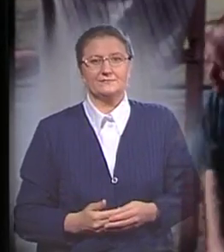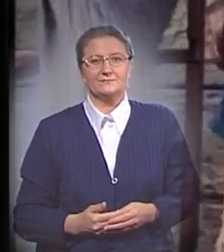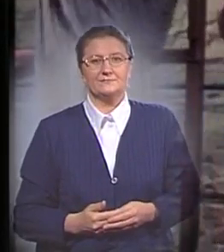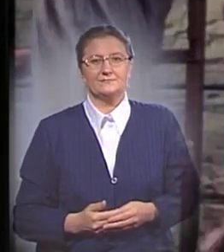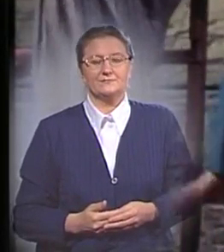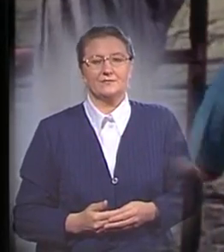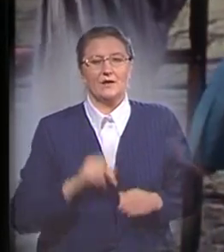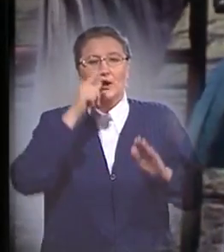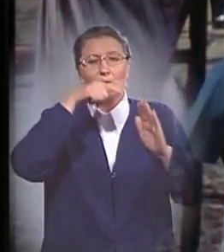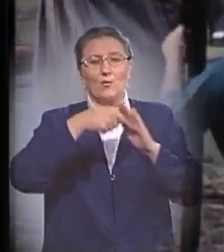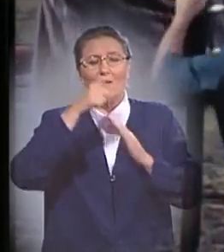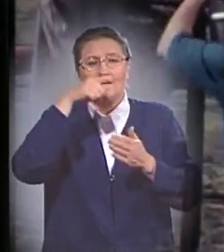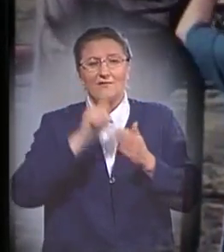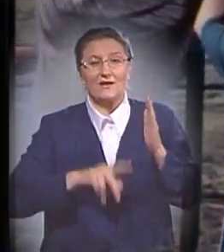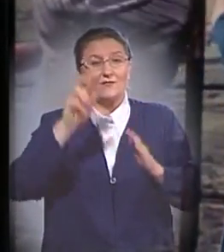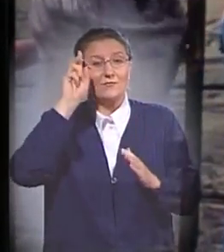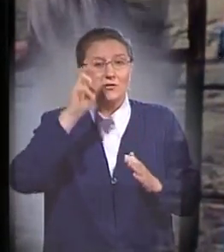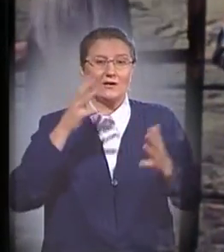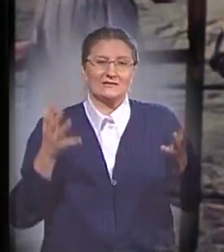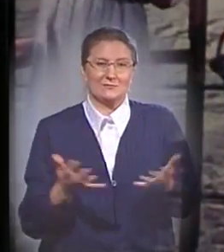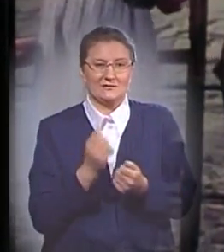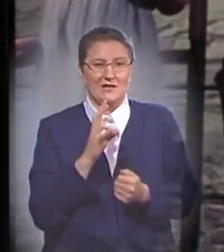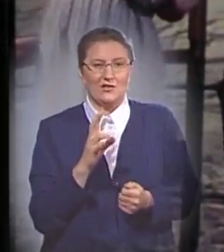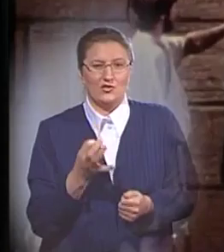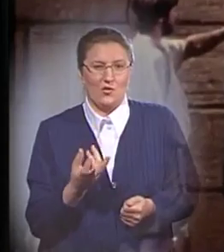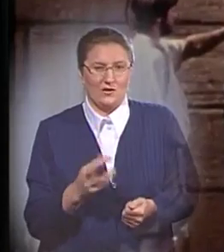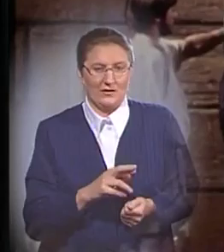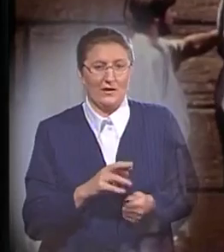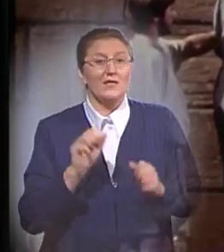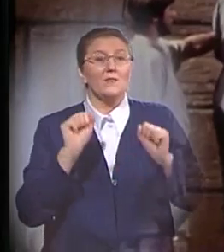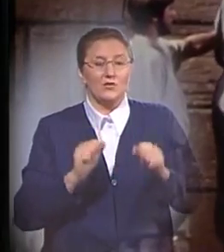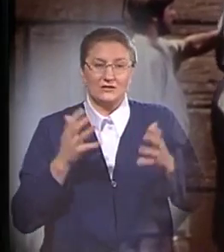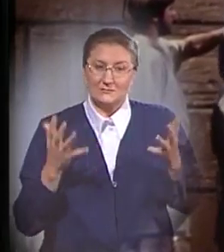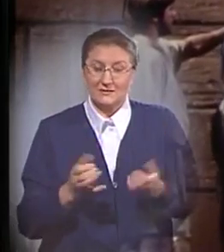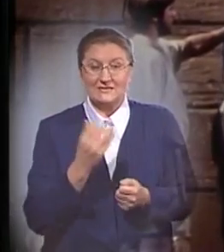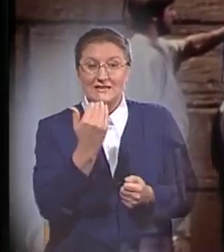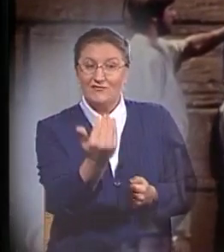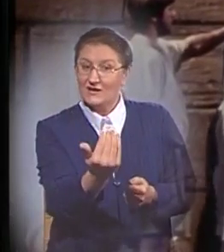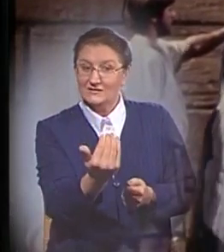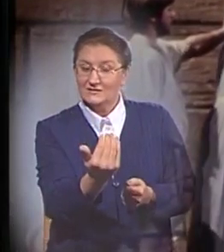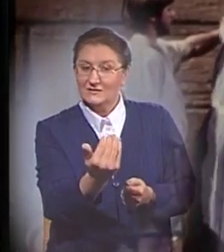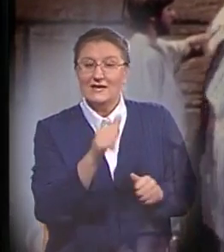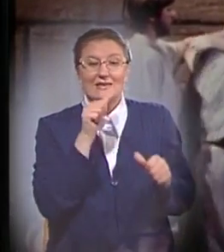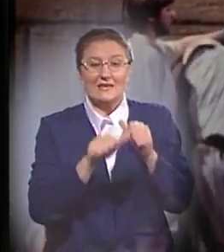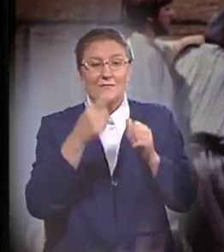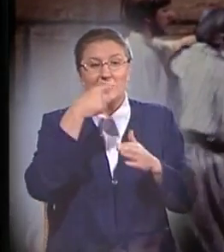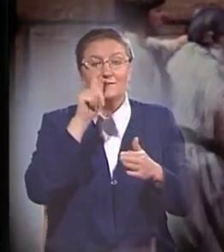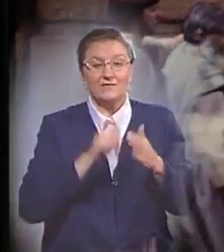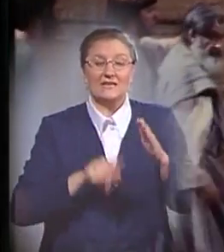Глубокая вера в Бога спасла Ноя. Она может спасти и вас. Именно вера заставила Ноя